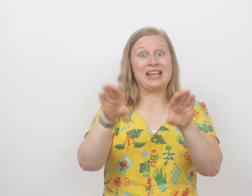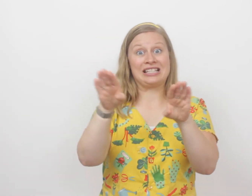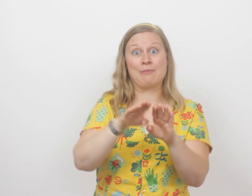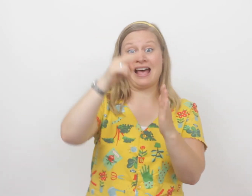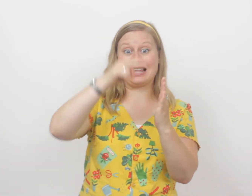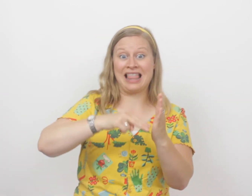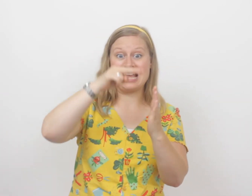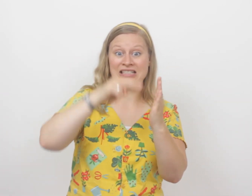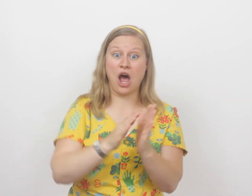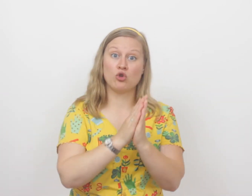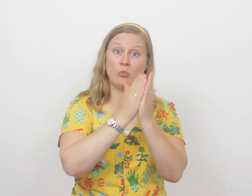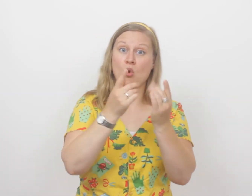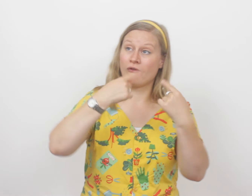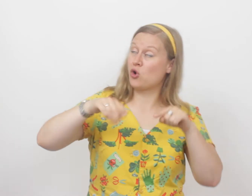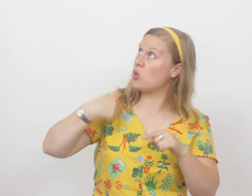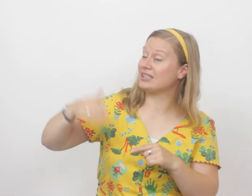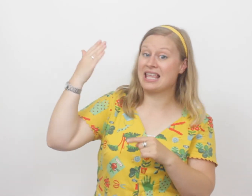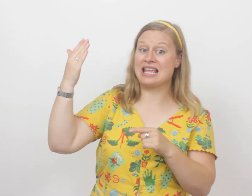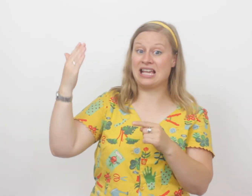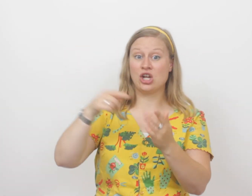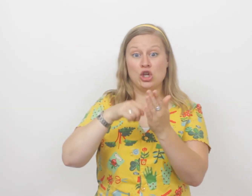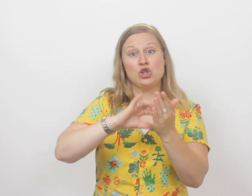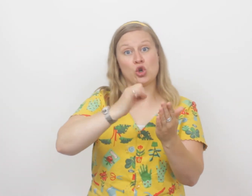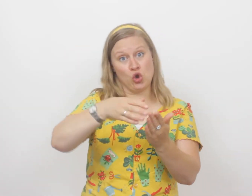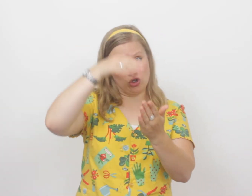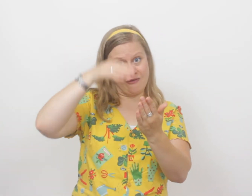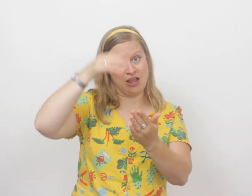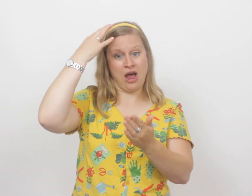is het met het lezen uit het boek van onze Heer, je kunt er veel van